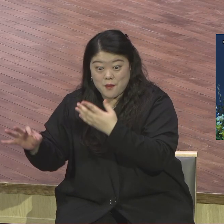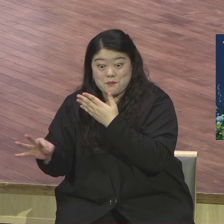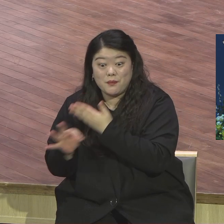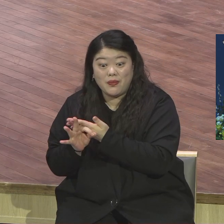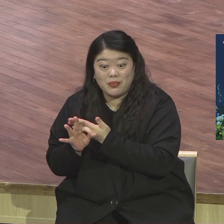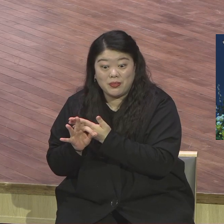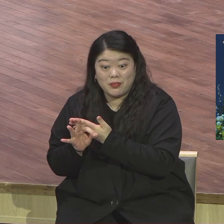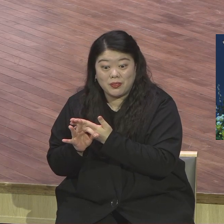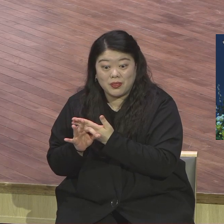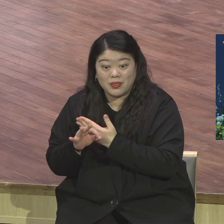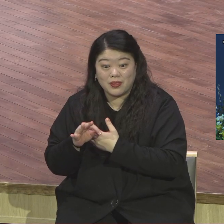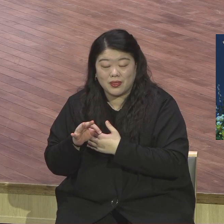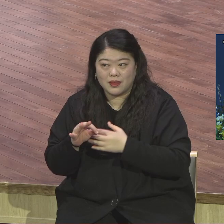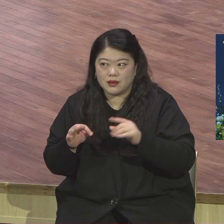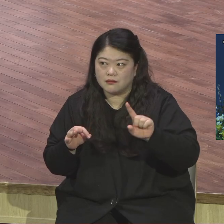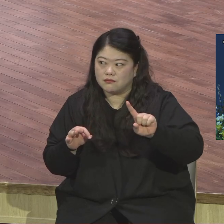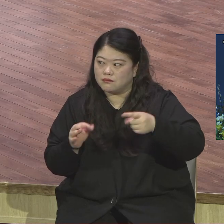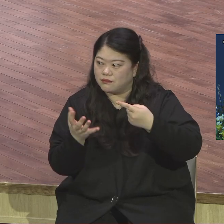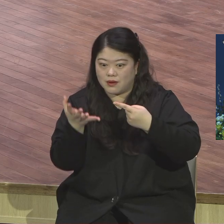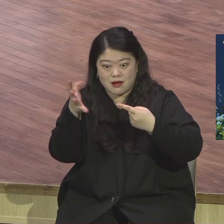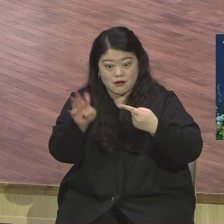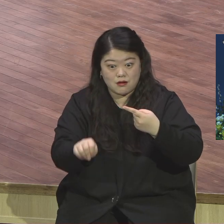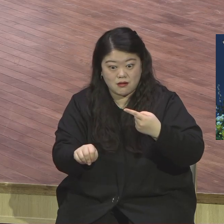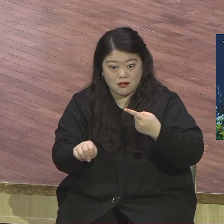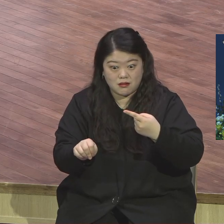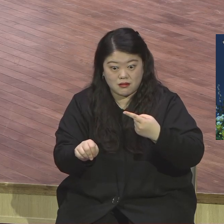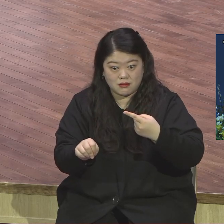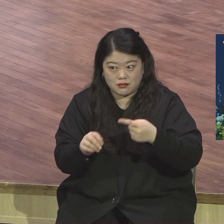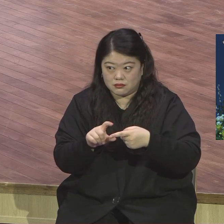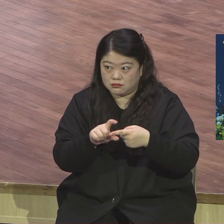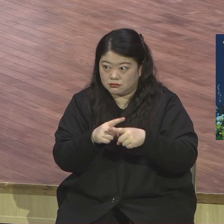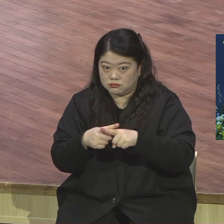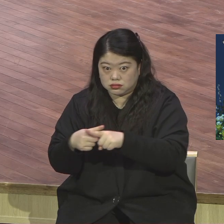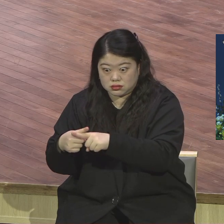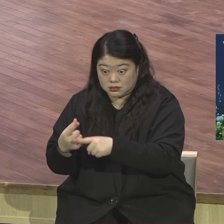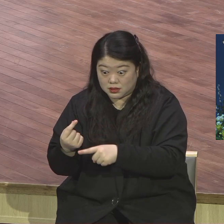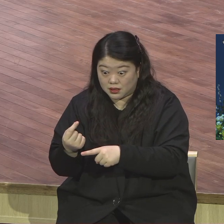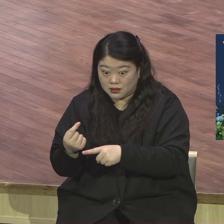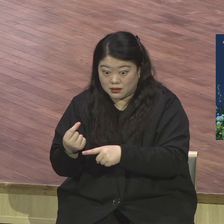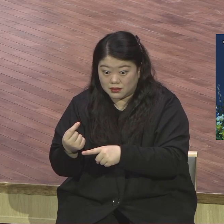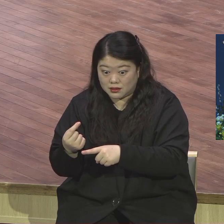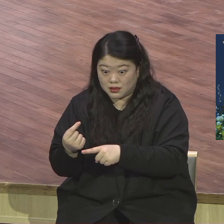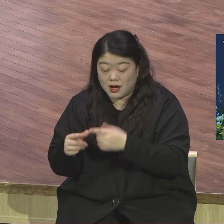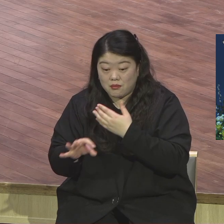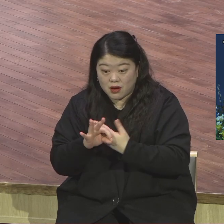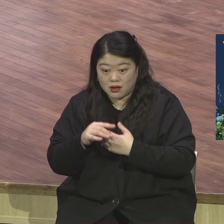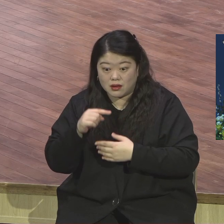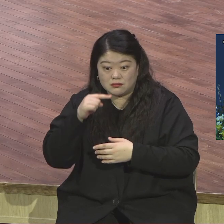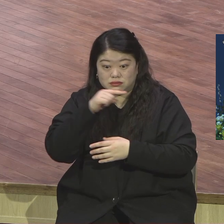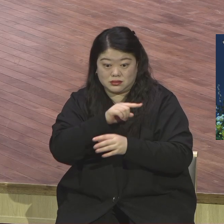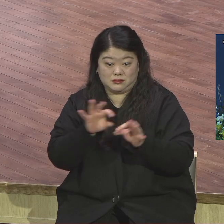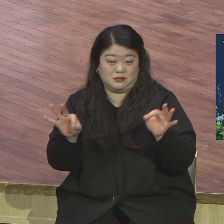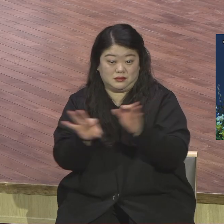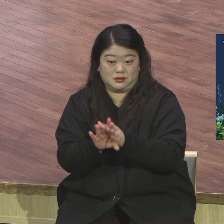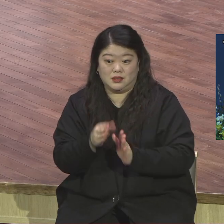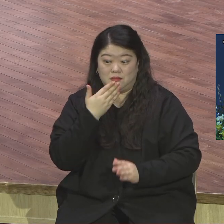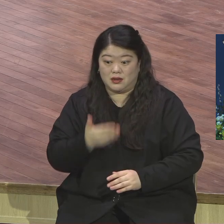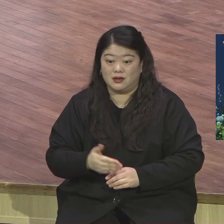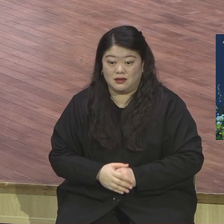100억을 헌금하게 되면 여홍교회의 건축 빚이 100억 아래로 내려갑니다. 100억 내려가요. 100